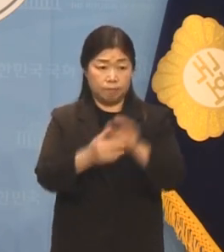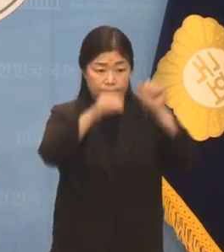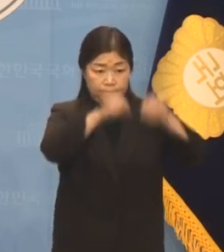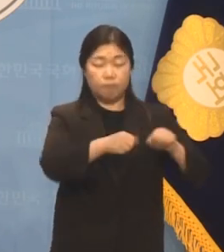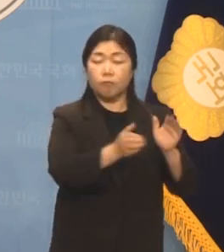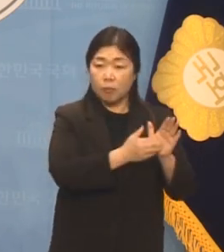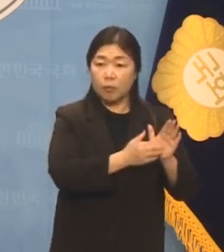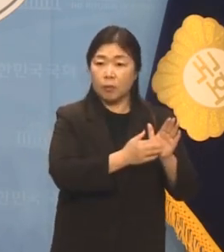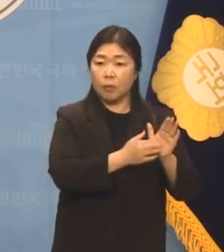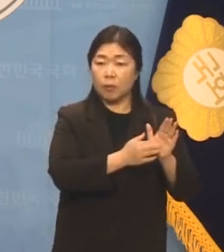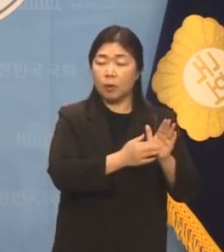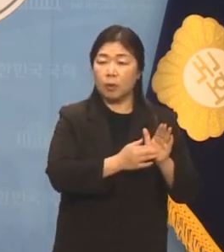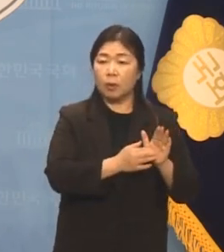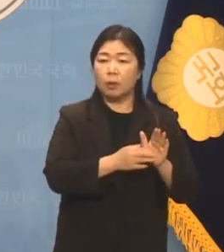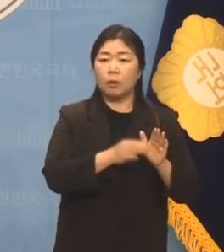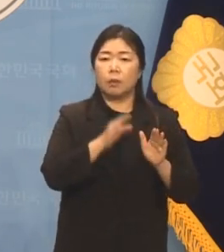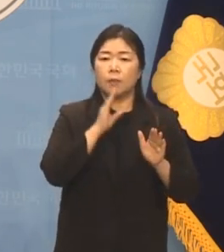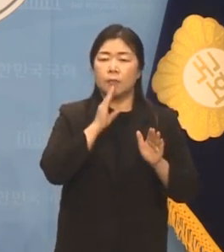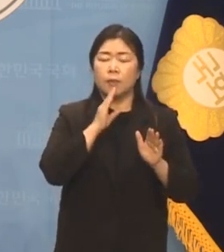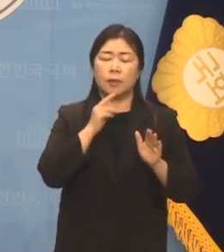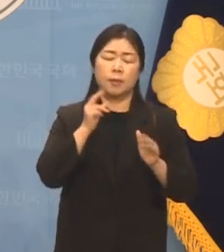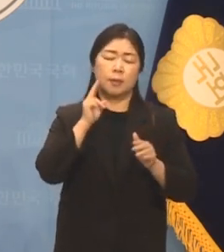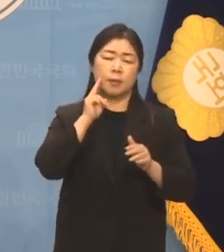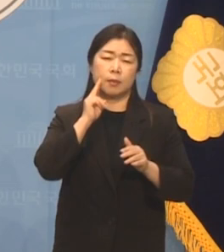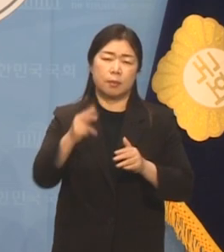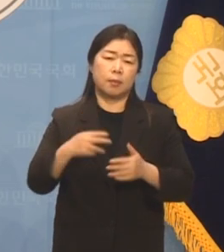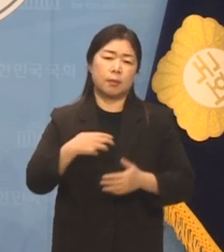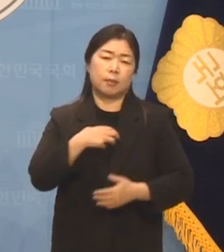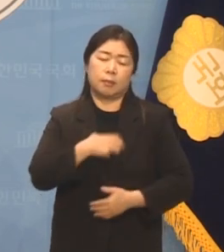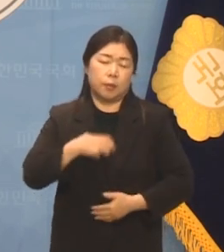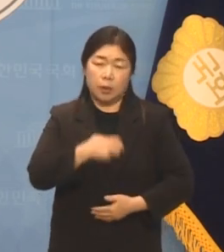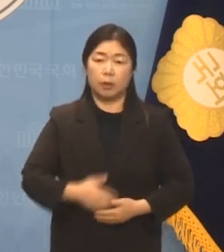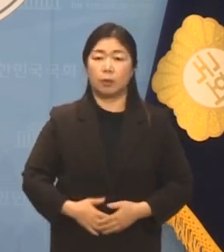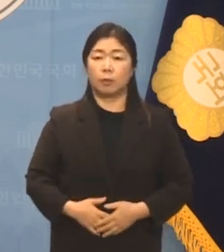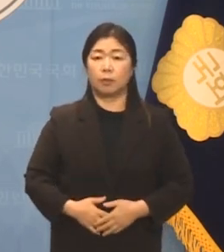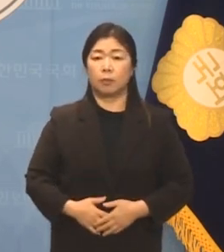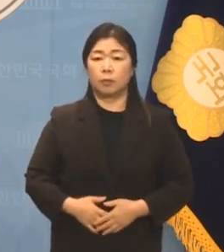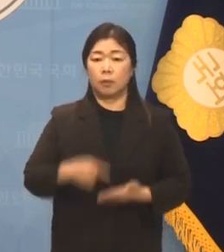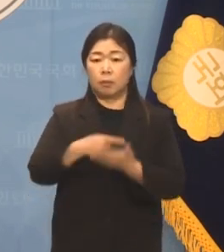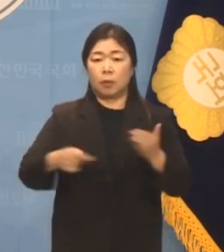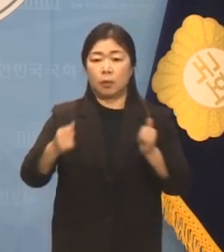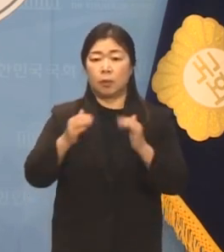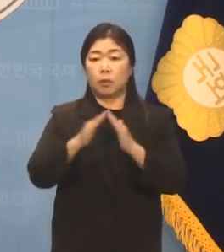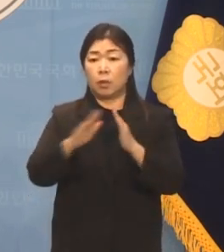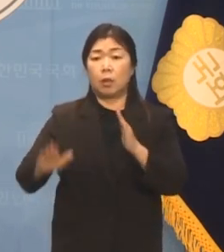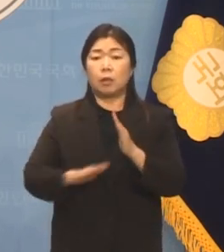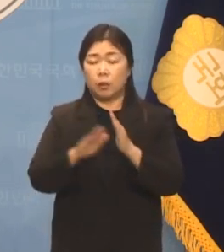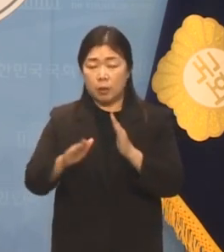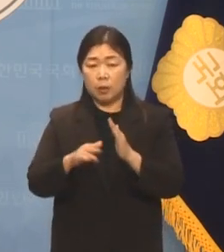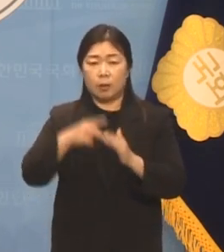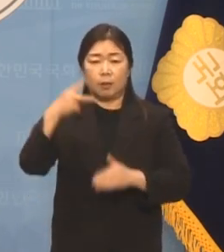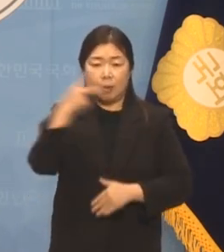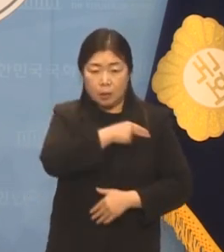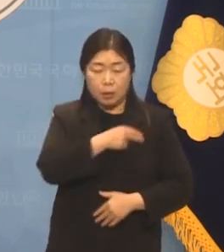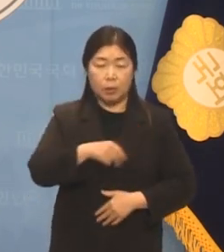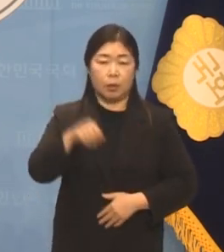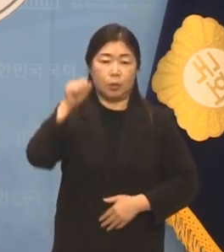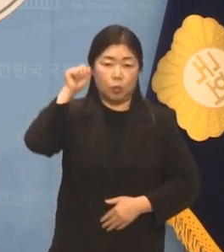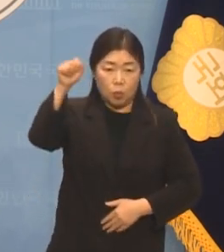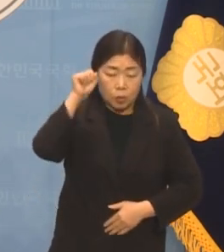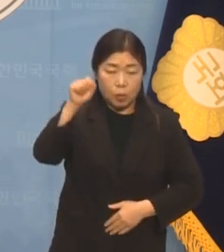억장이 무너집니다. 유가족이 단식하고 농성하고 오체 투지를 하며